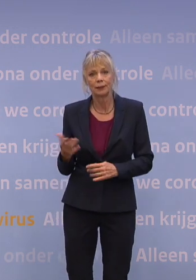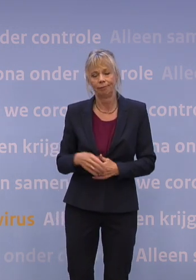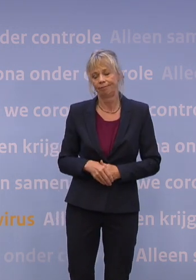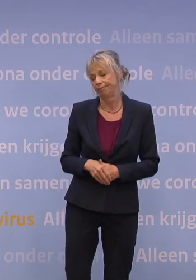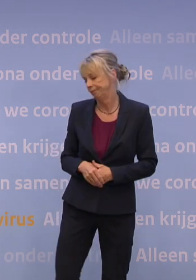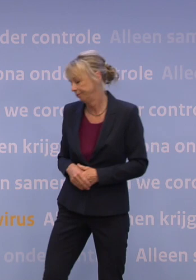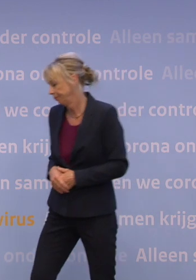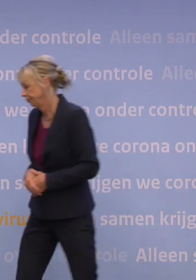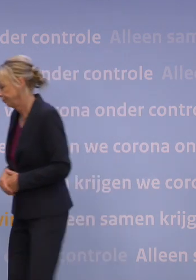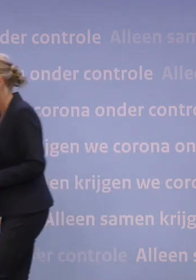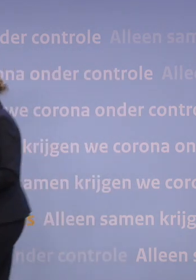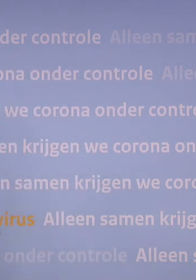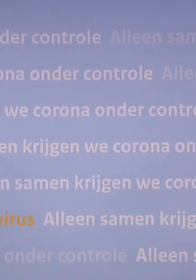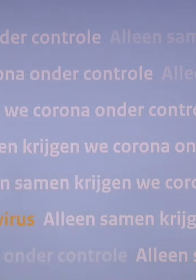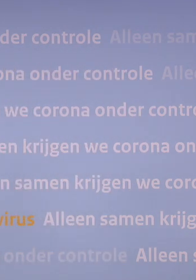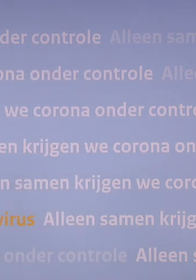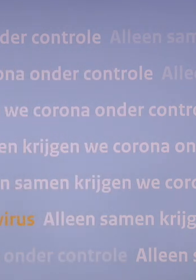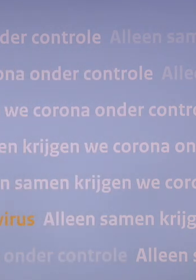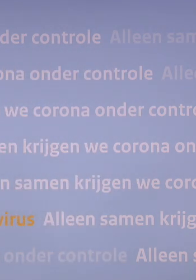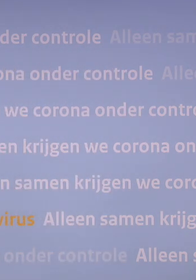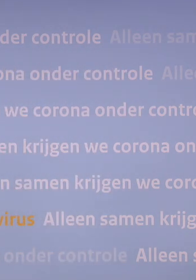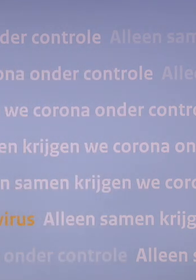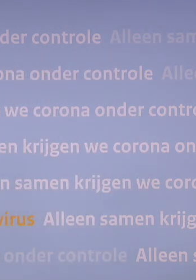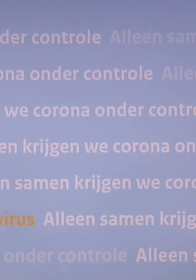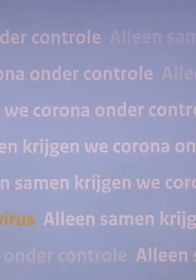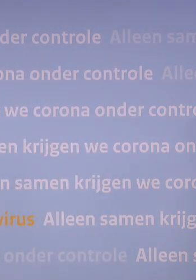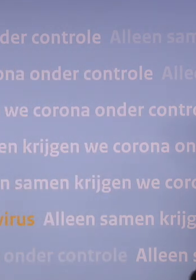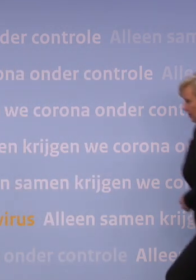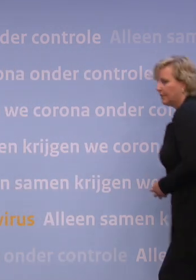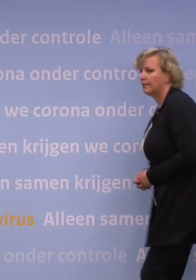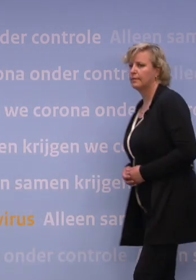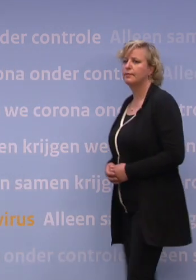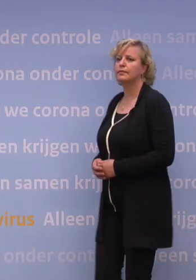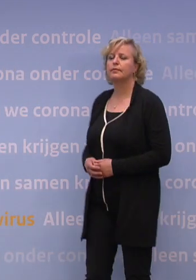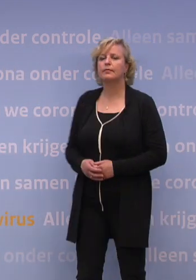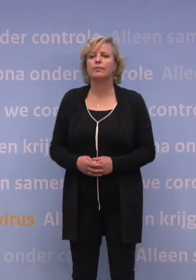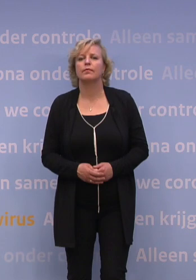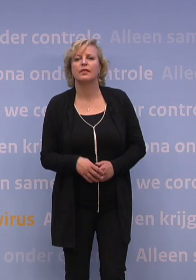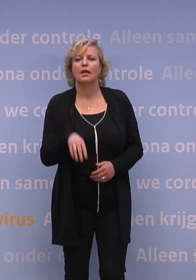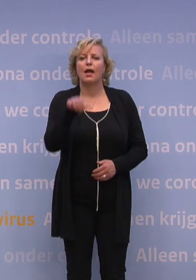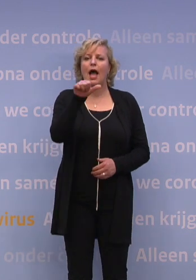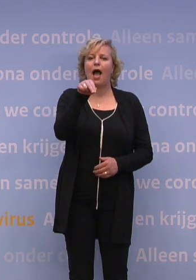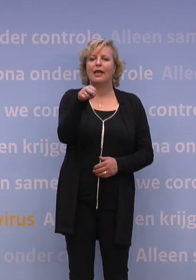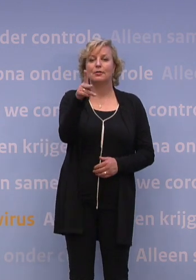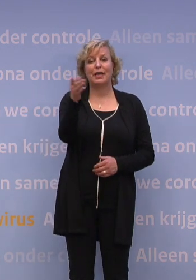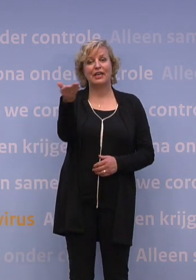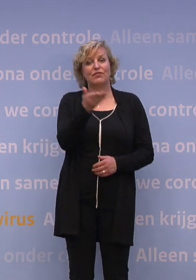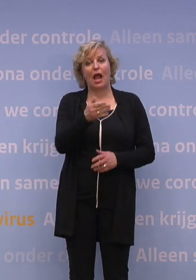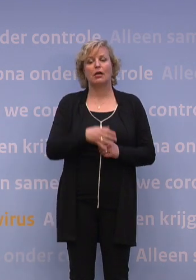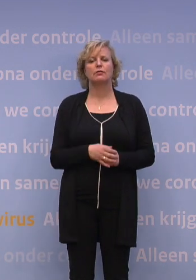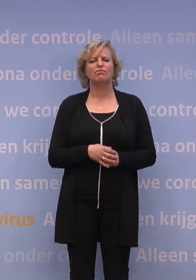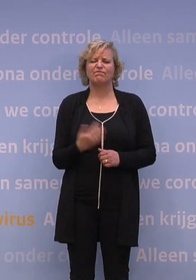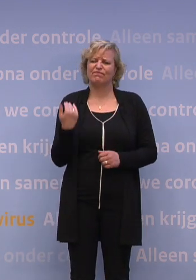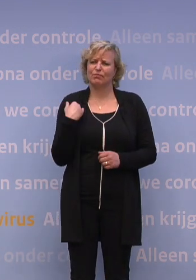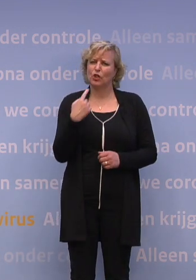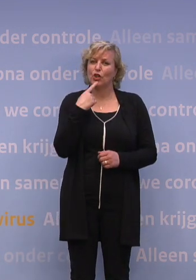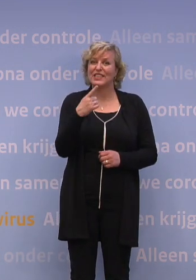ANP, aansluitend reformatorisch dagblad. U heeft een paar keer verwezen naar de gevaarlijke varianten die in het buitenland voorkomen en die ook in